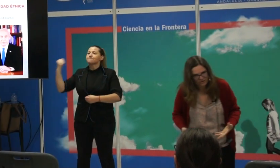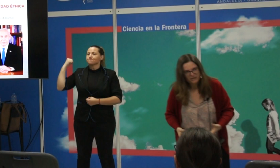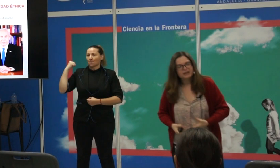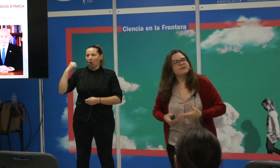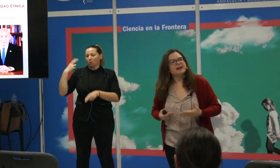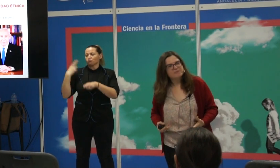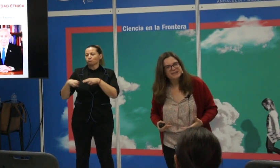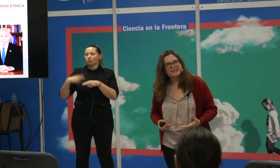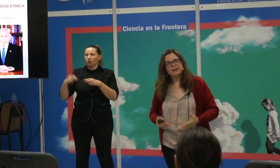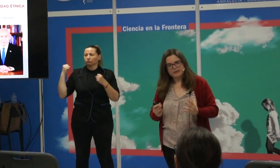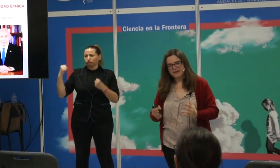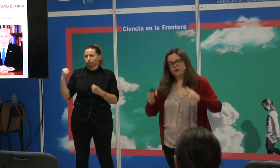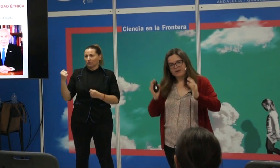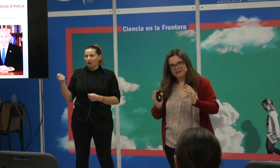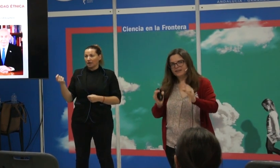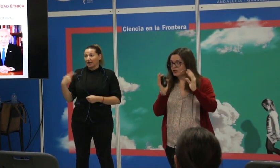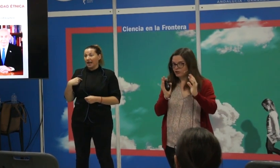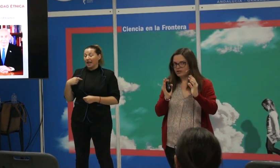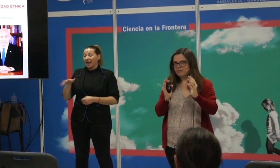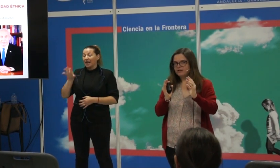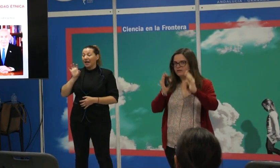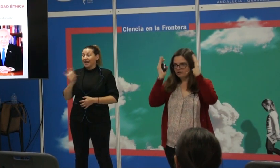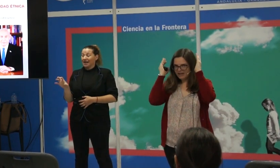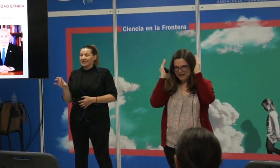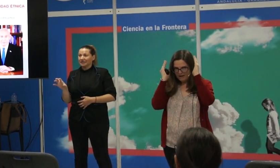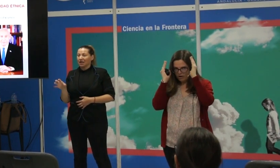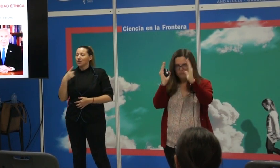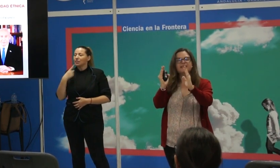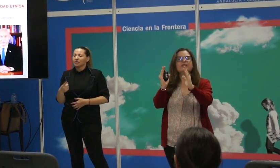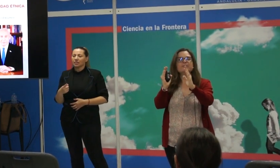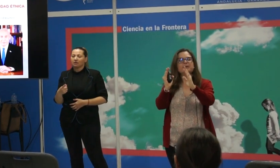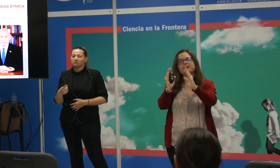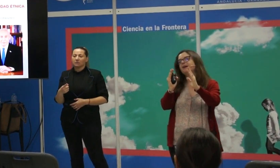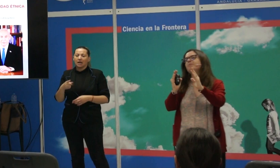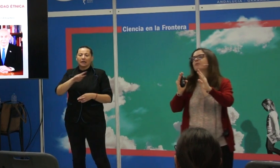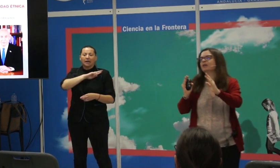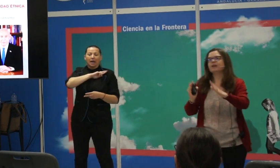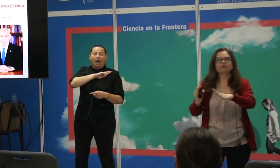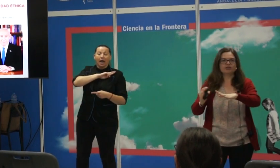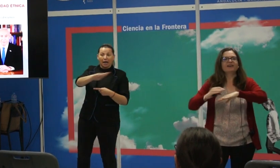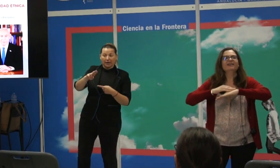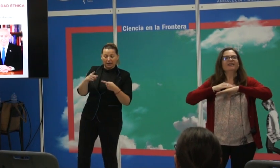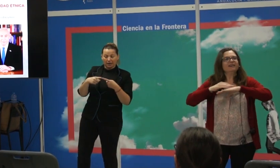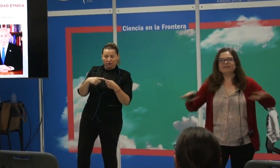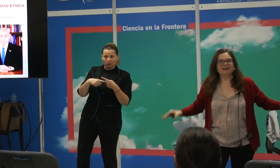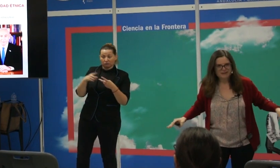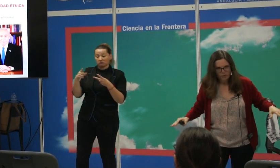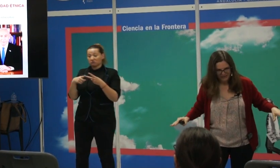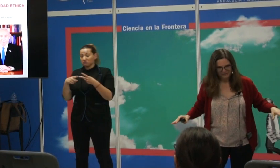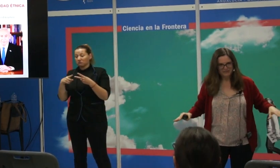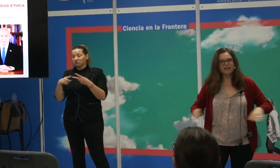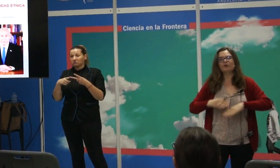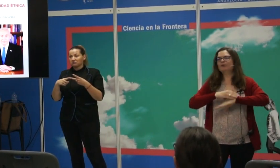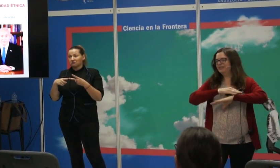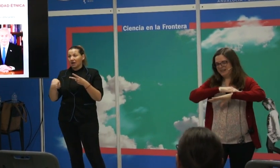Estado que finalmente decide convertir esos dos elementos en lo básico y principal por lo que hay que luchar a